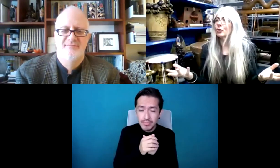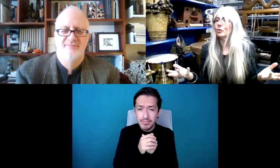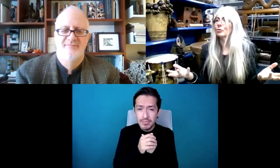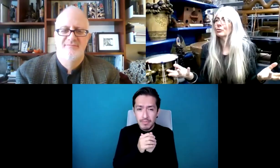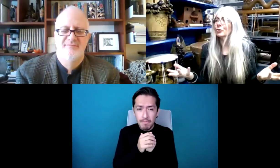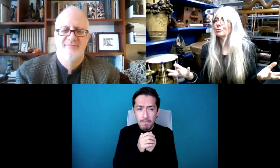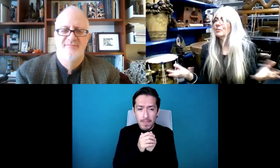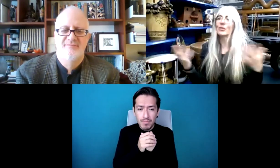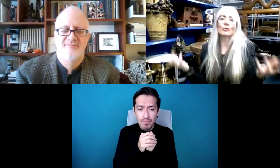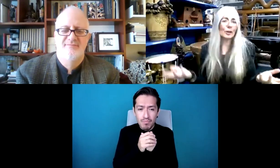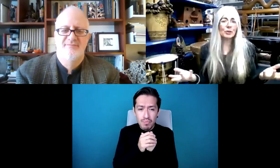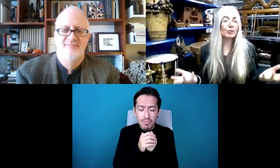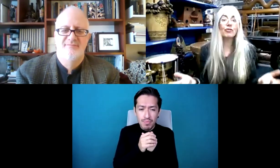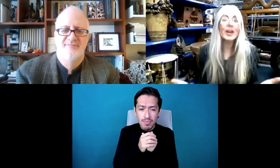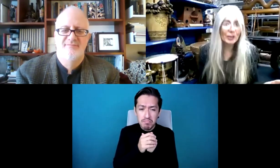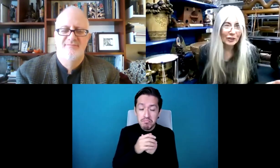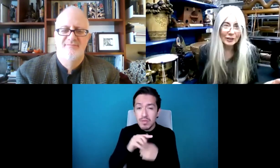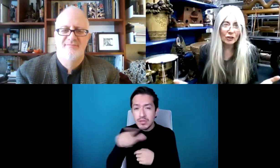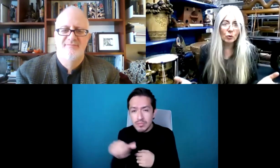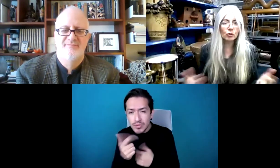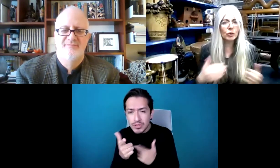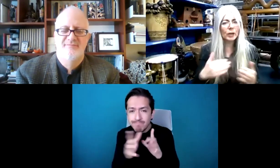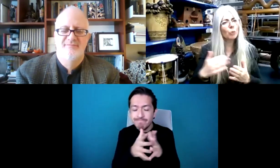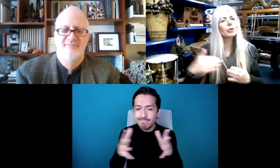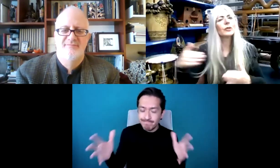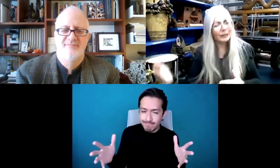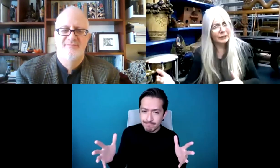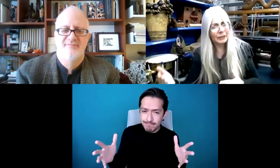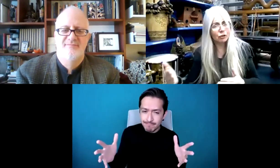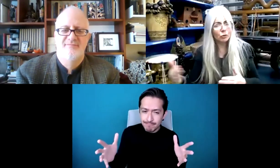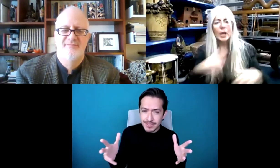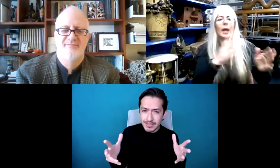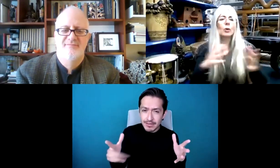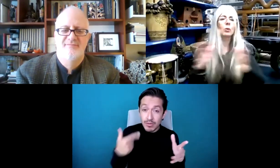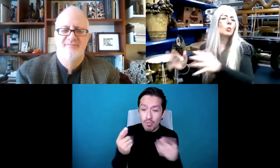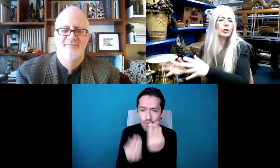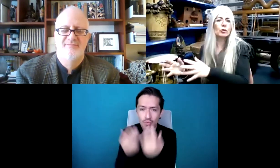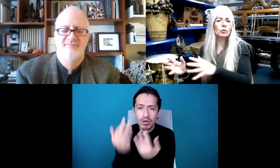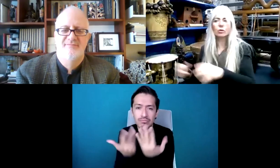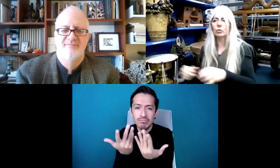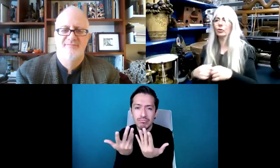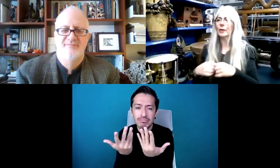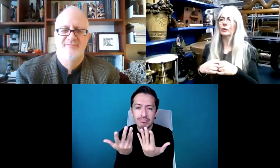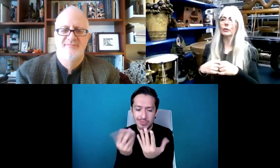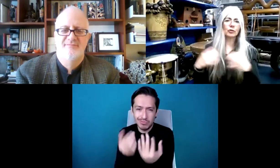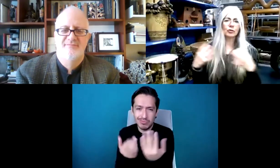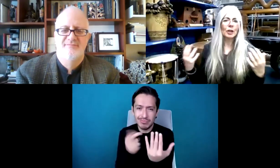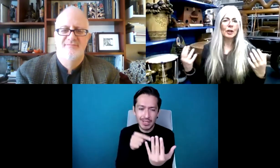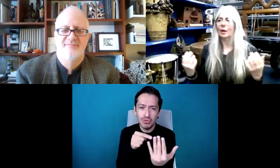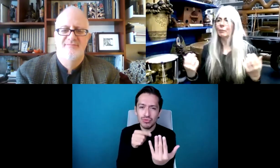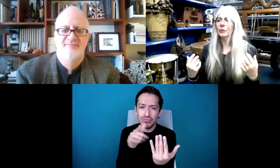el mundo? Y luego el desarrollo del fuego. ¿Eso a qué nos llevó?